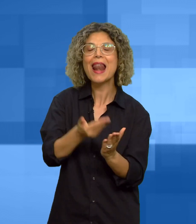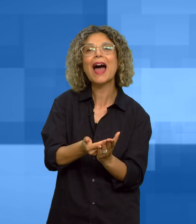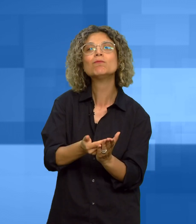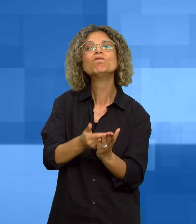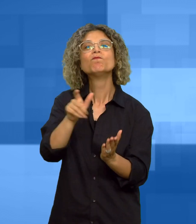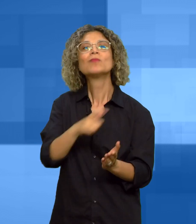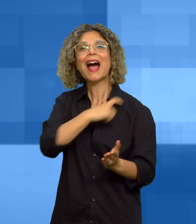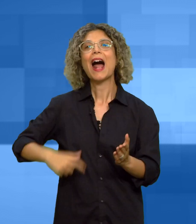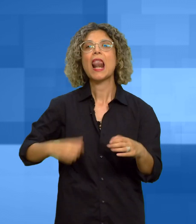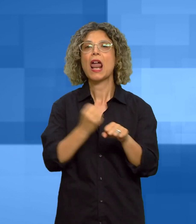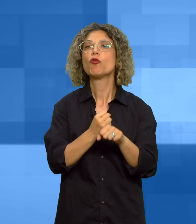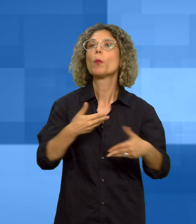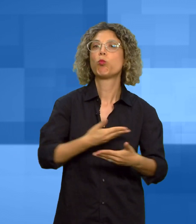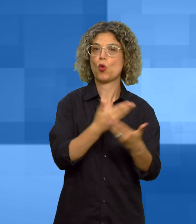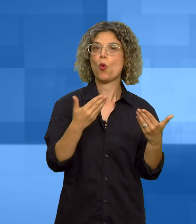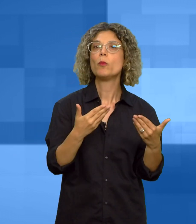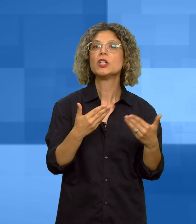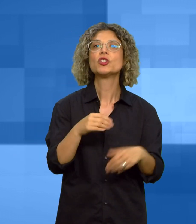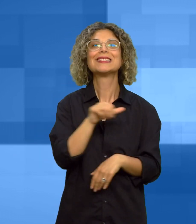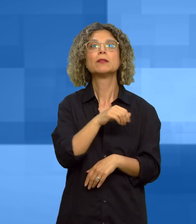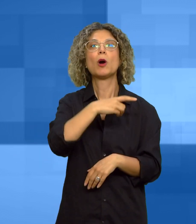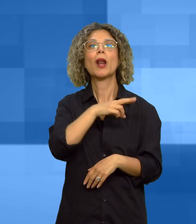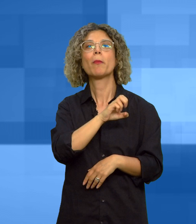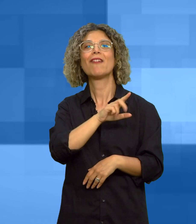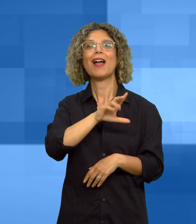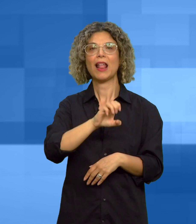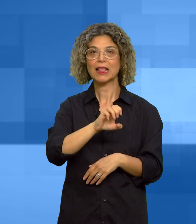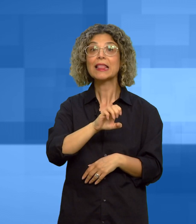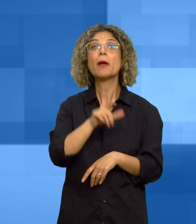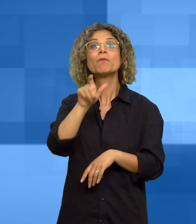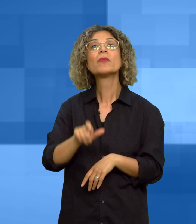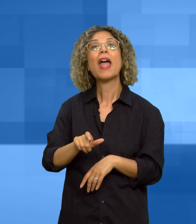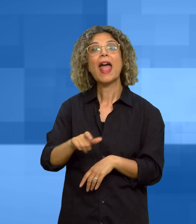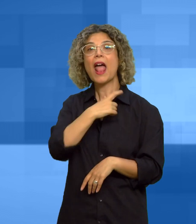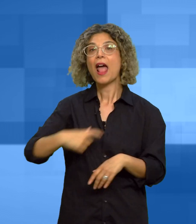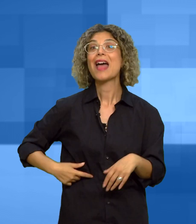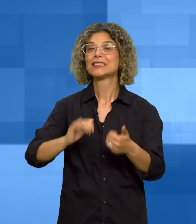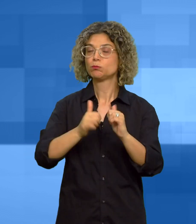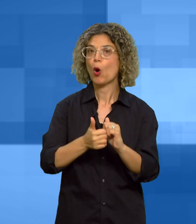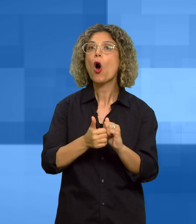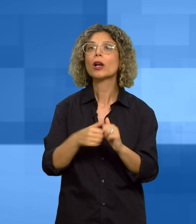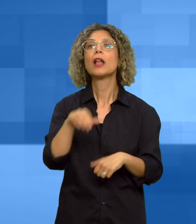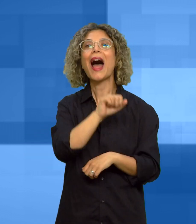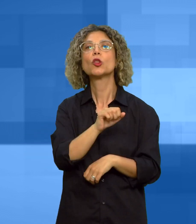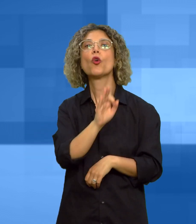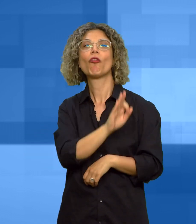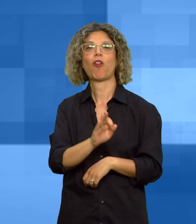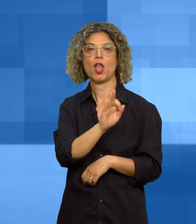assessori ai lavori pubblici Simone Prevete e allo sport Antonio Franceschi.